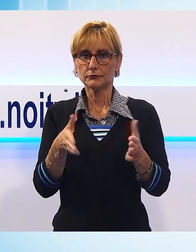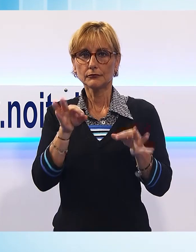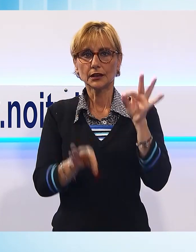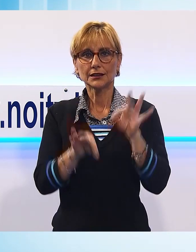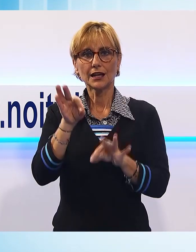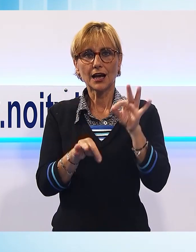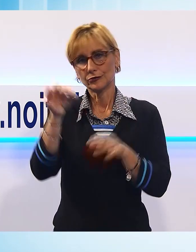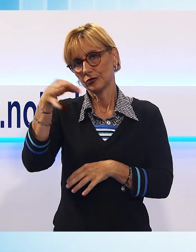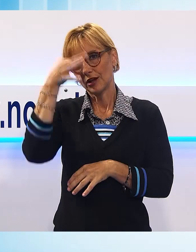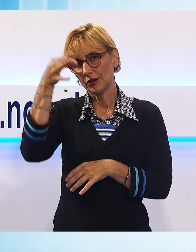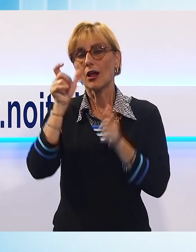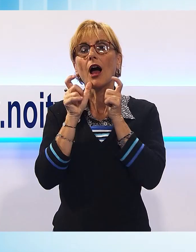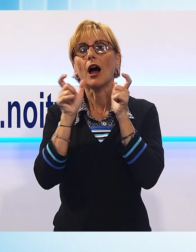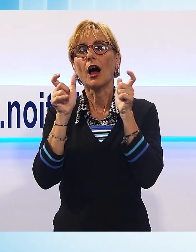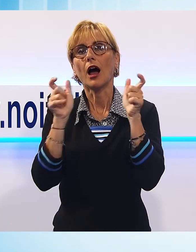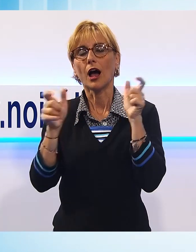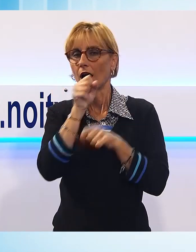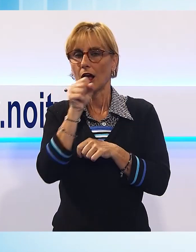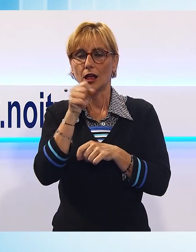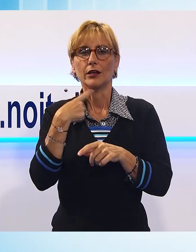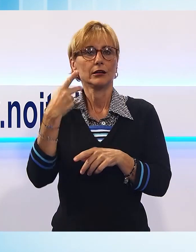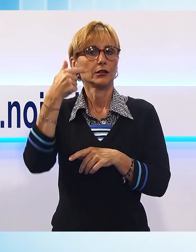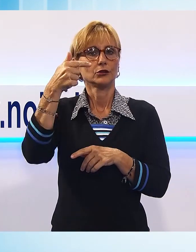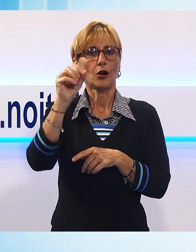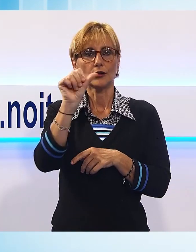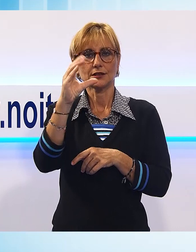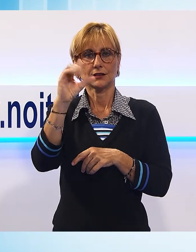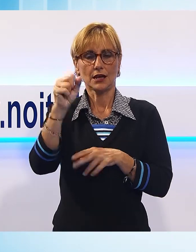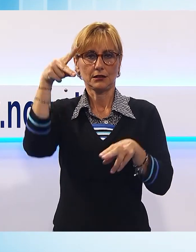del Teatro del Giglio a Lucca con Tosca. Vediamo il servizio.